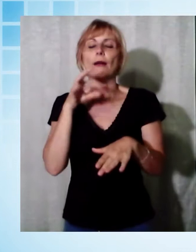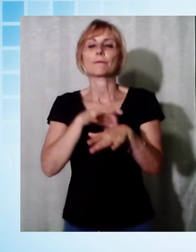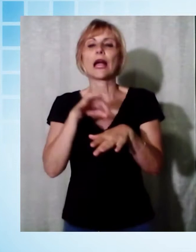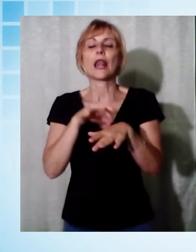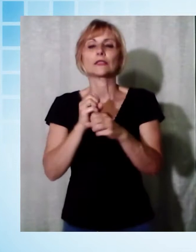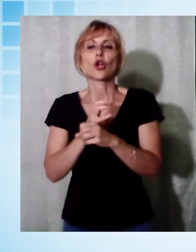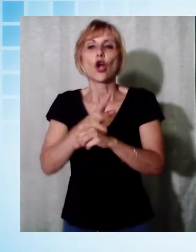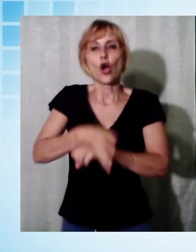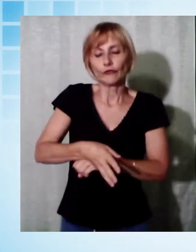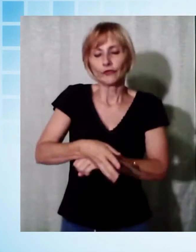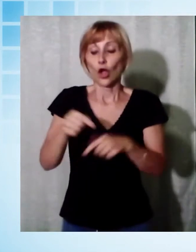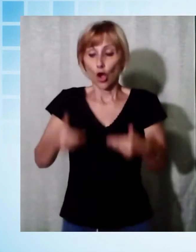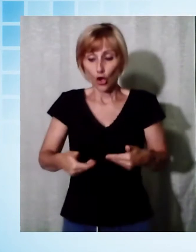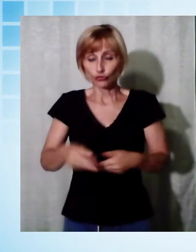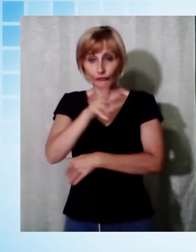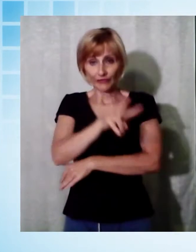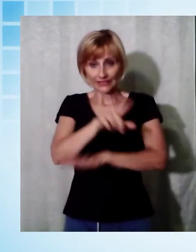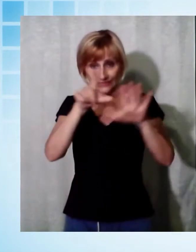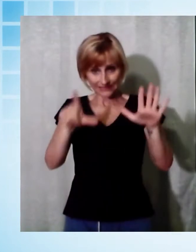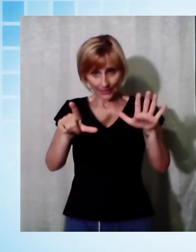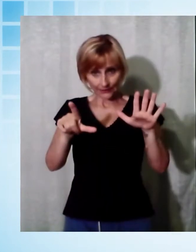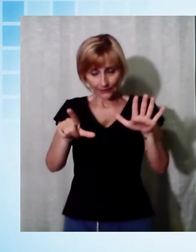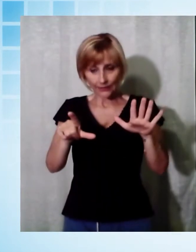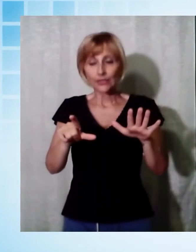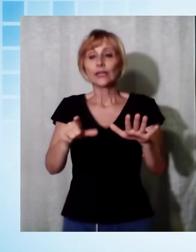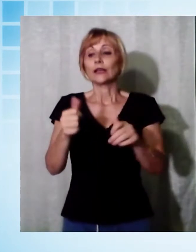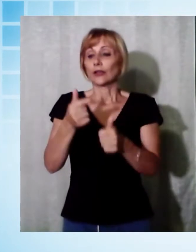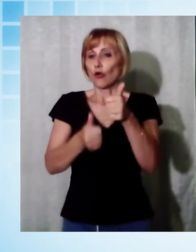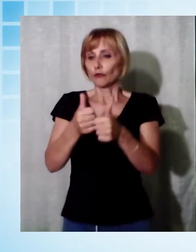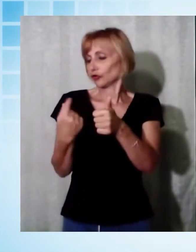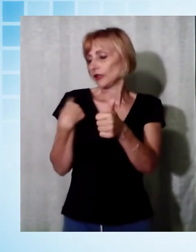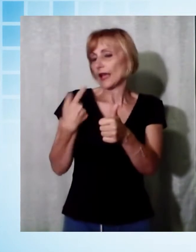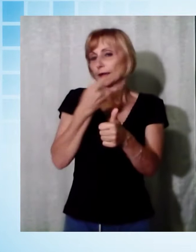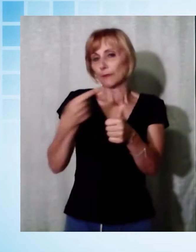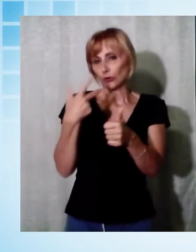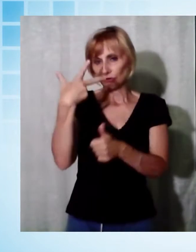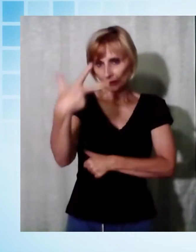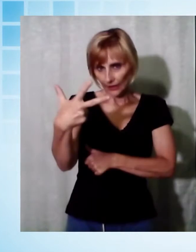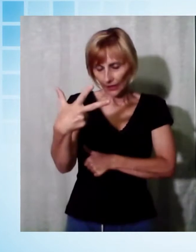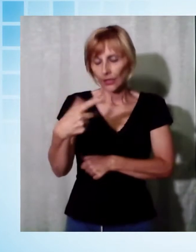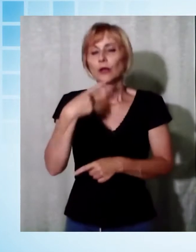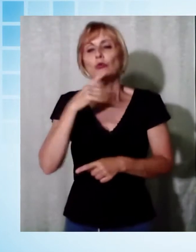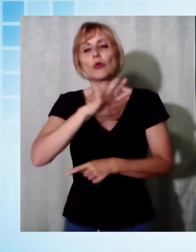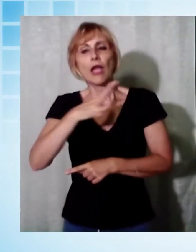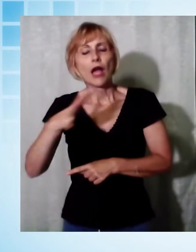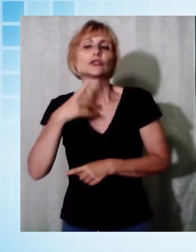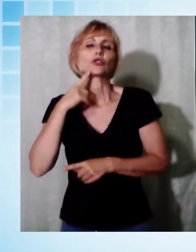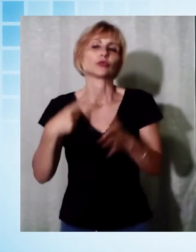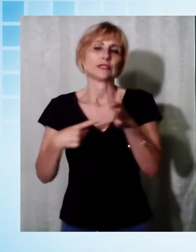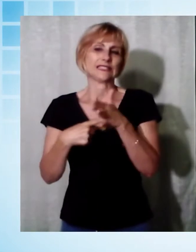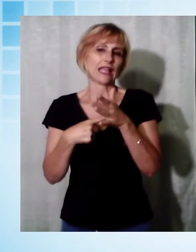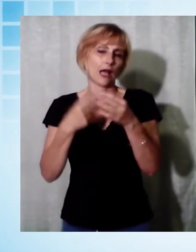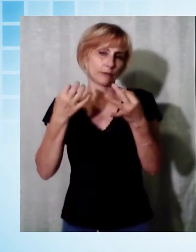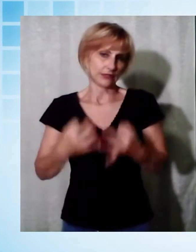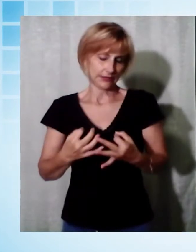3 meno a ieri, 6 quelle in terapia intensiva stabili rispetto a ieri. Adesso veniamo a una bella